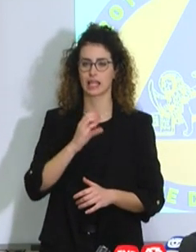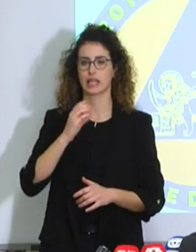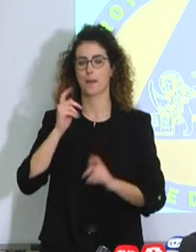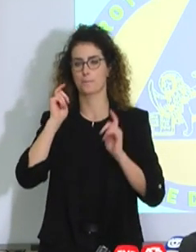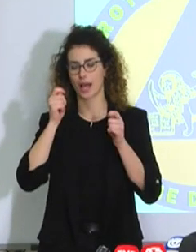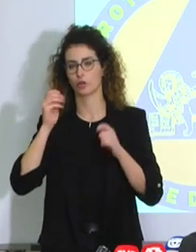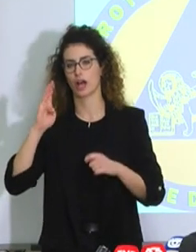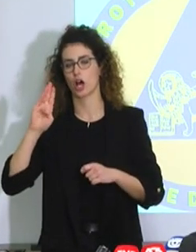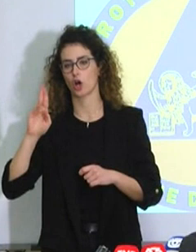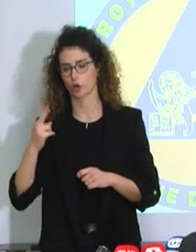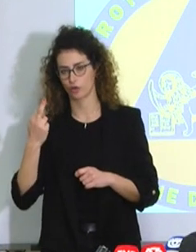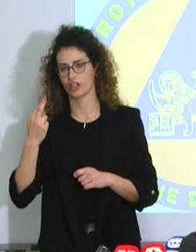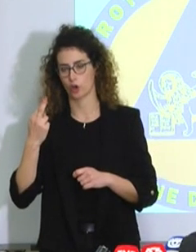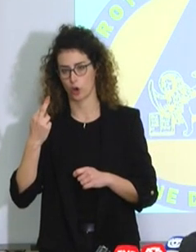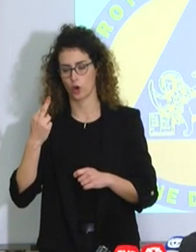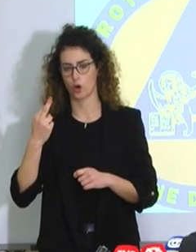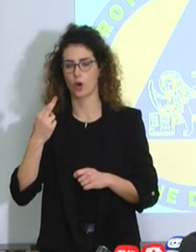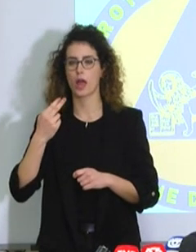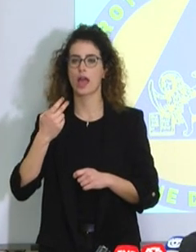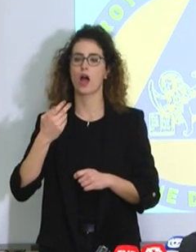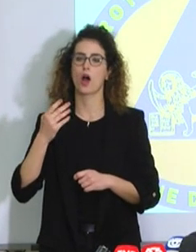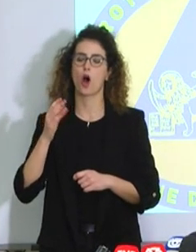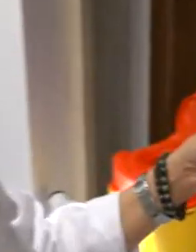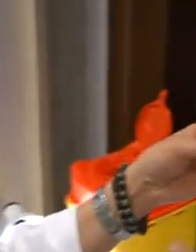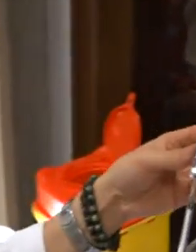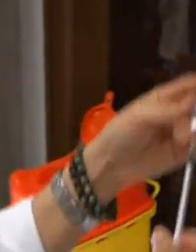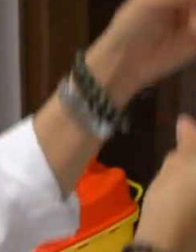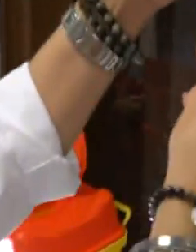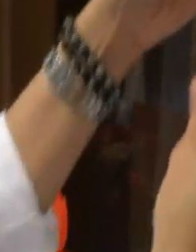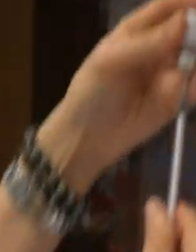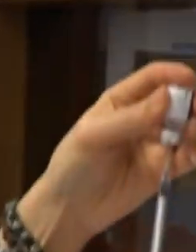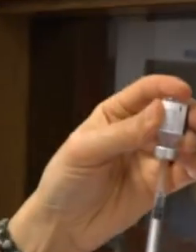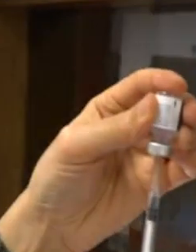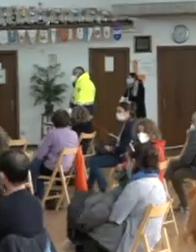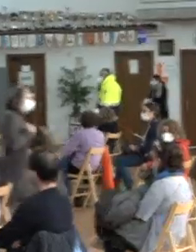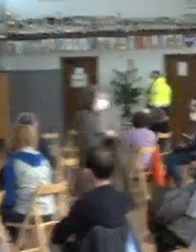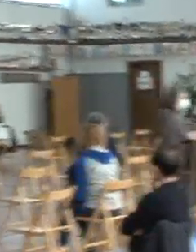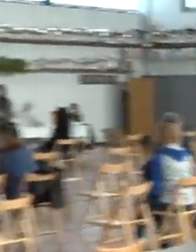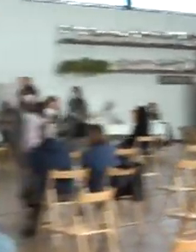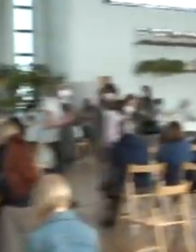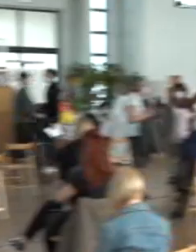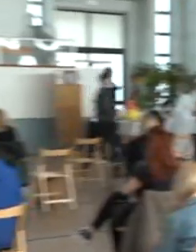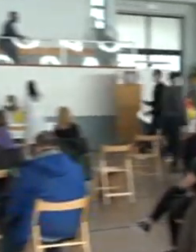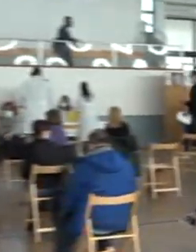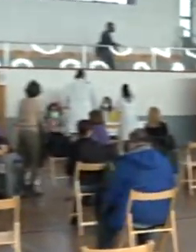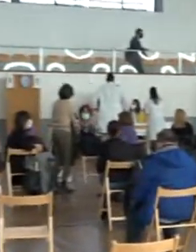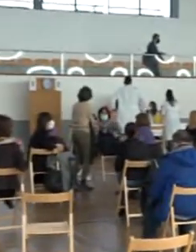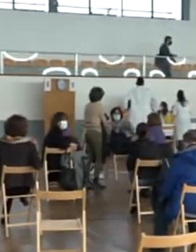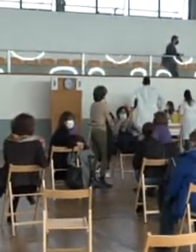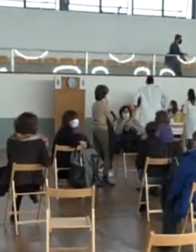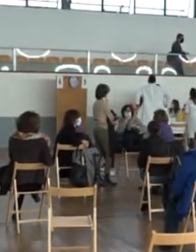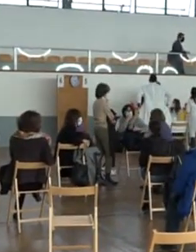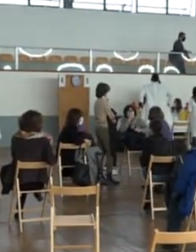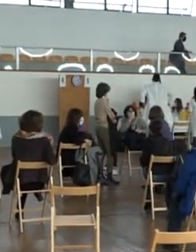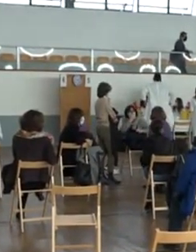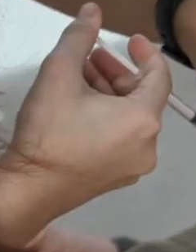Bacchiglione Piovese e Ovest Veronese sono tutti sopra i 200. E da oggi nella conferenza unificata con il Ministero e le Regioni si è